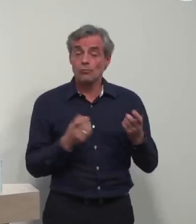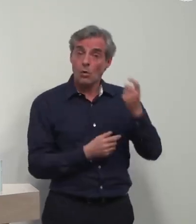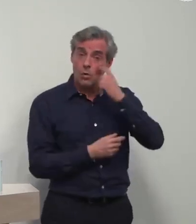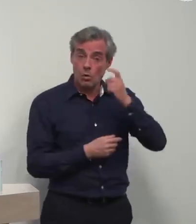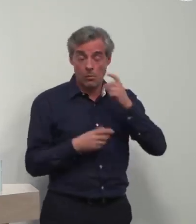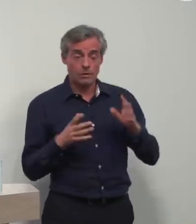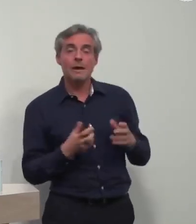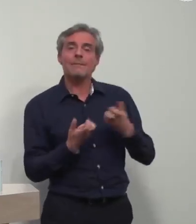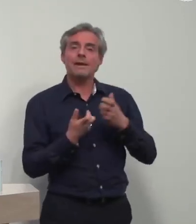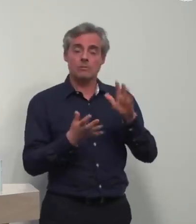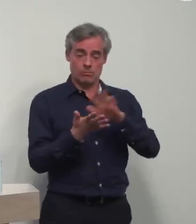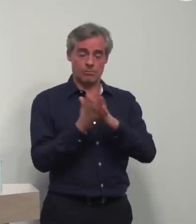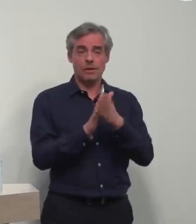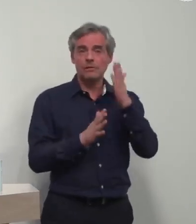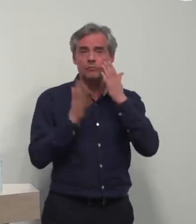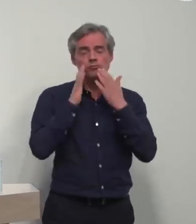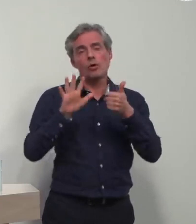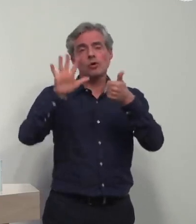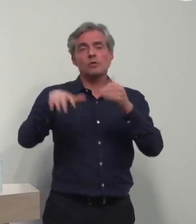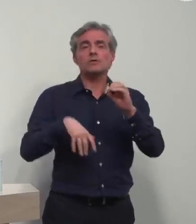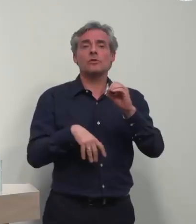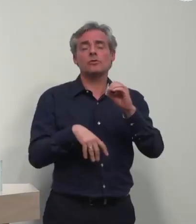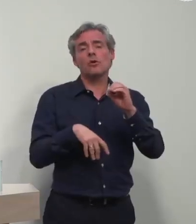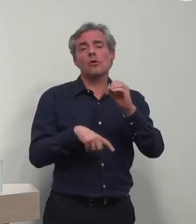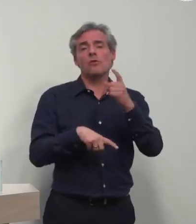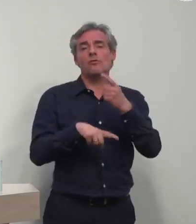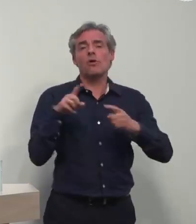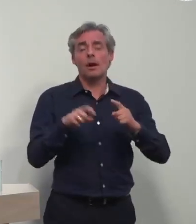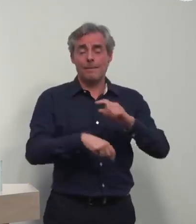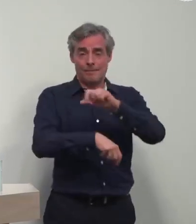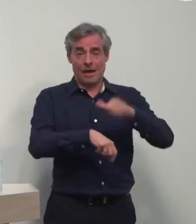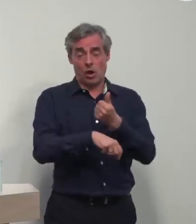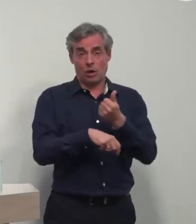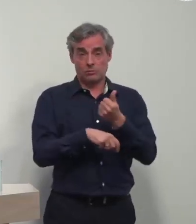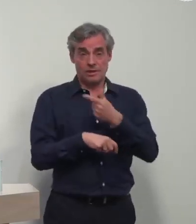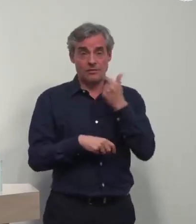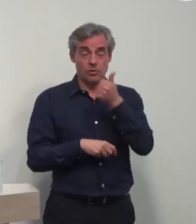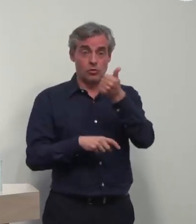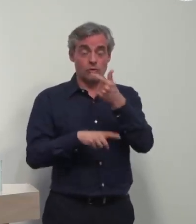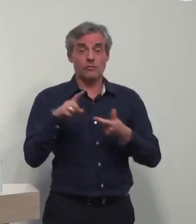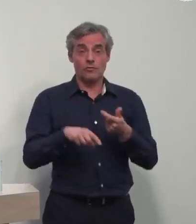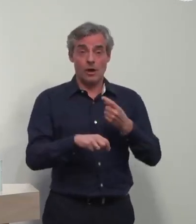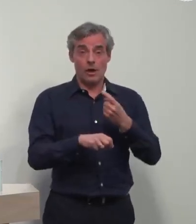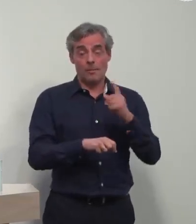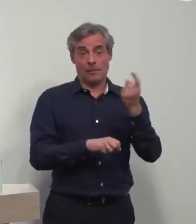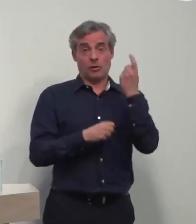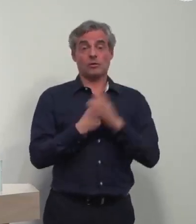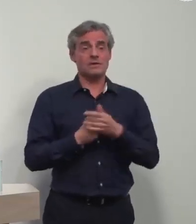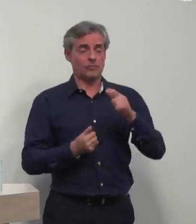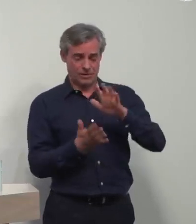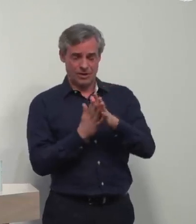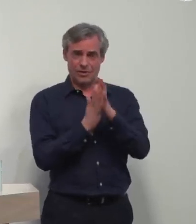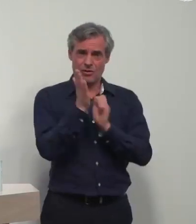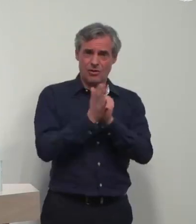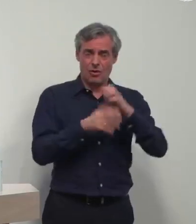observé, on se touche le visage avec les mains environ 60 fois par heure,'est-à-dire une fois par minute. Et donc si on a des mains contaminées, si on a des gants